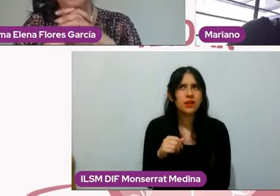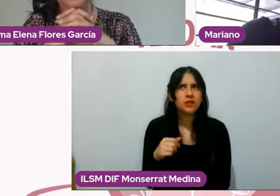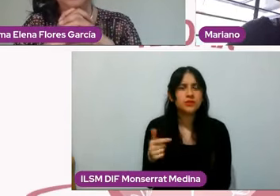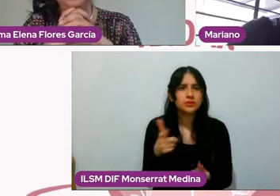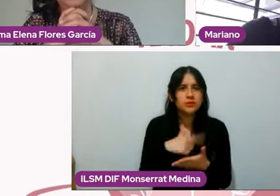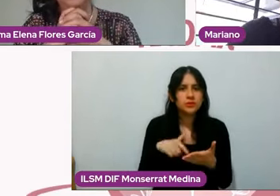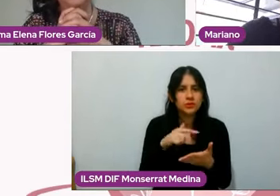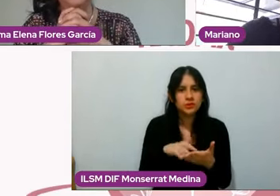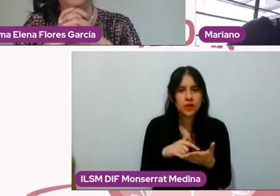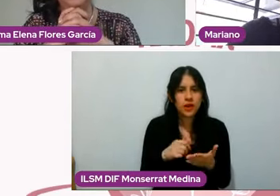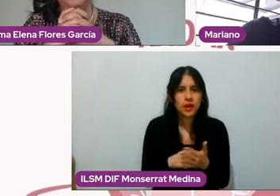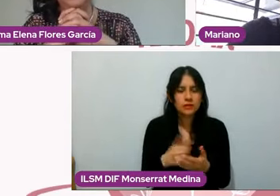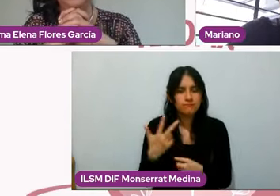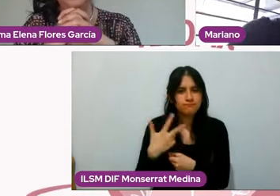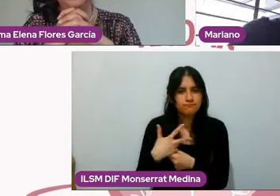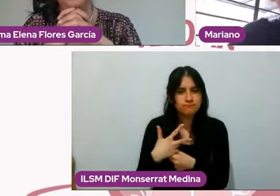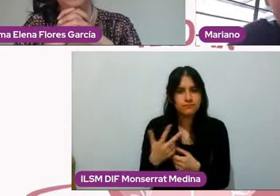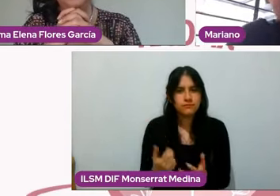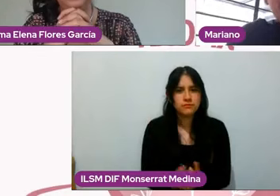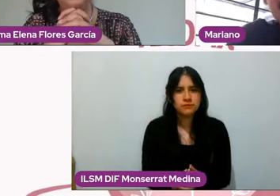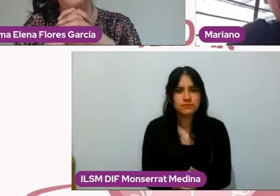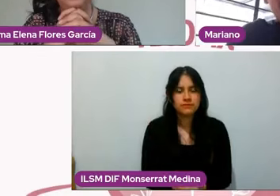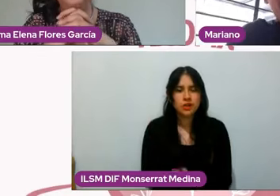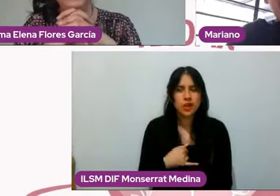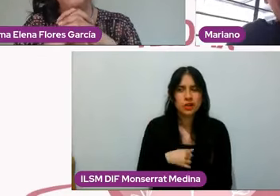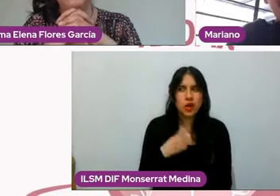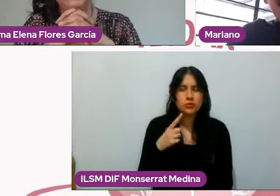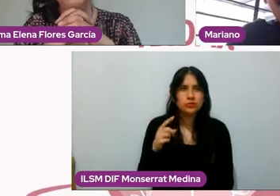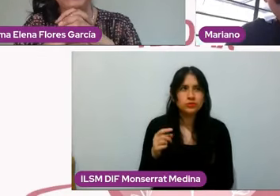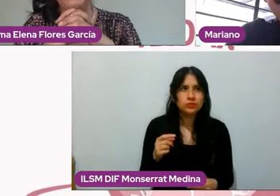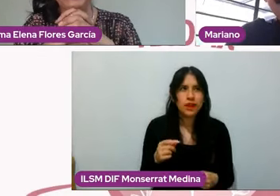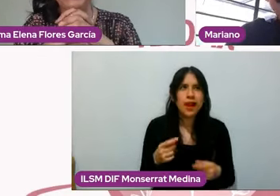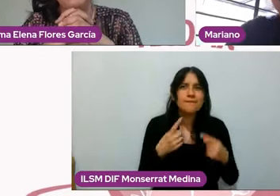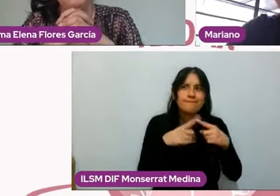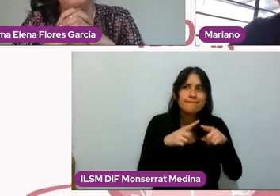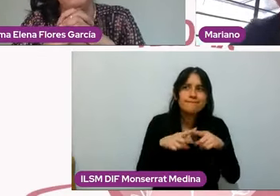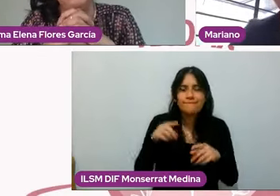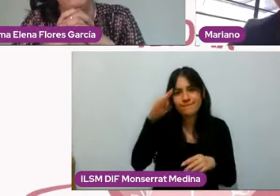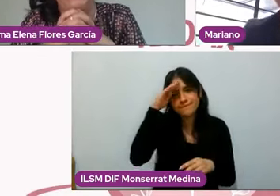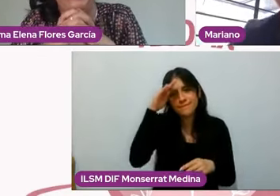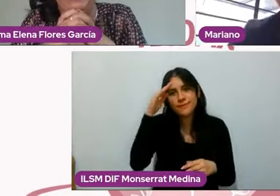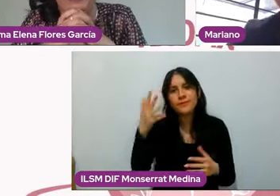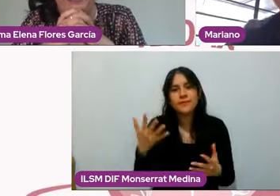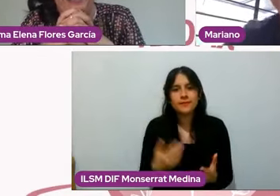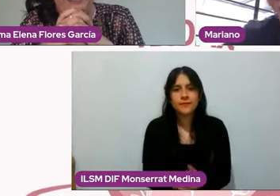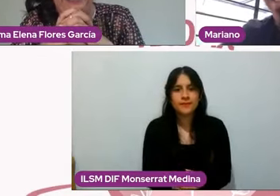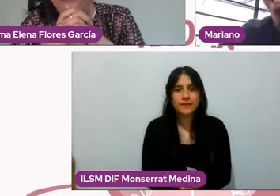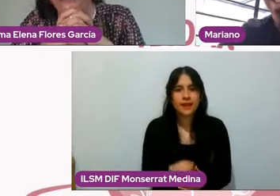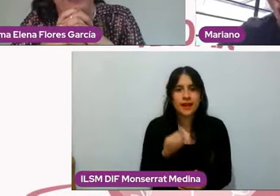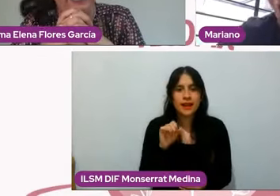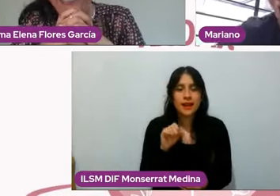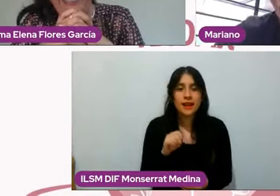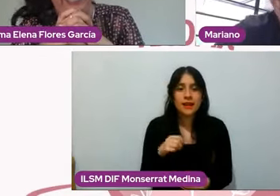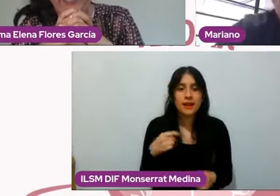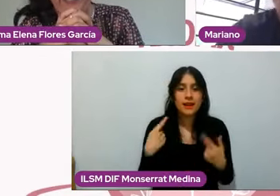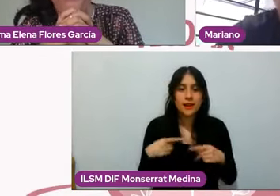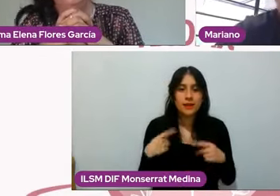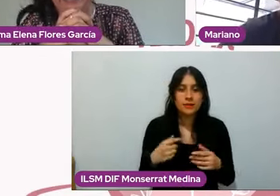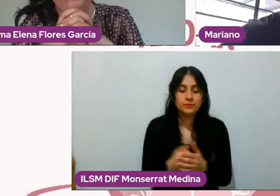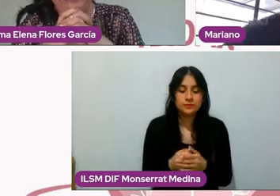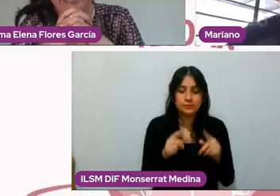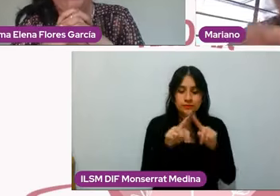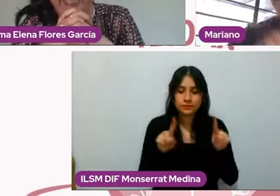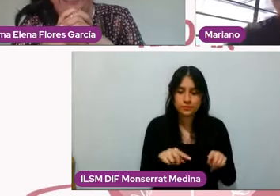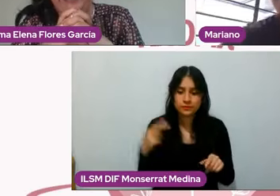el que tuve una discrepancia precisamente con la conductora de esa estación de radio,